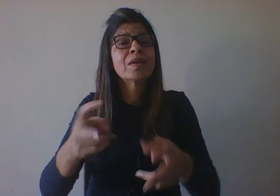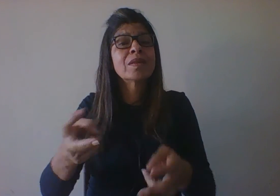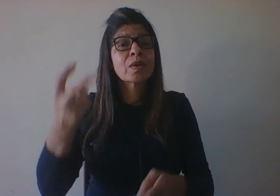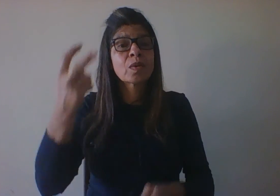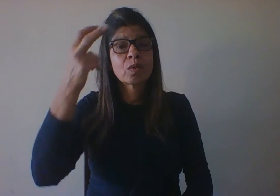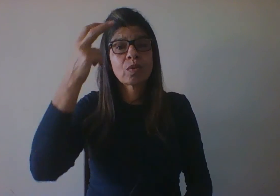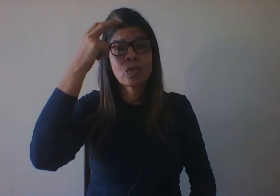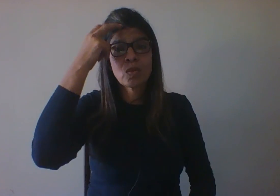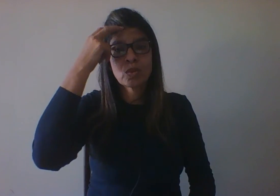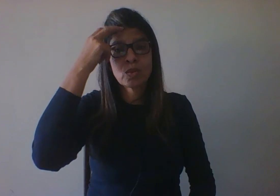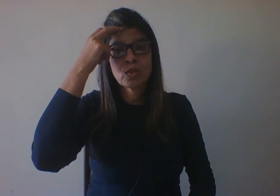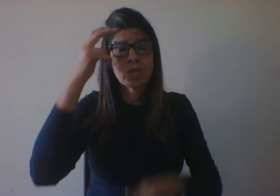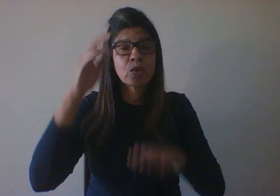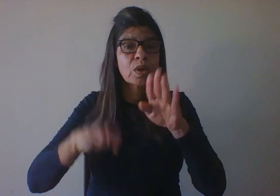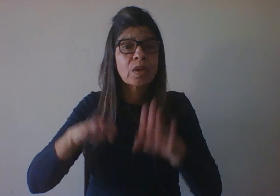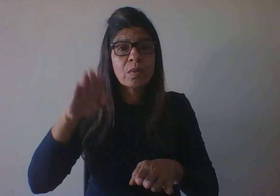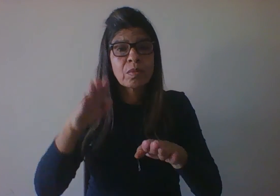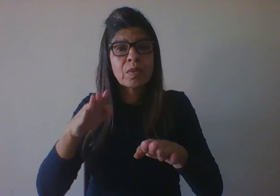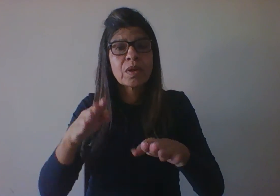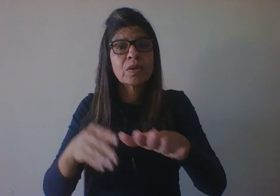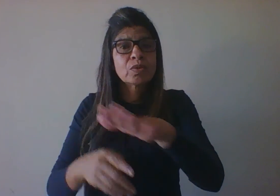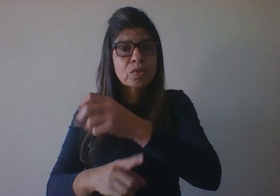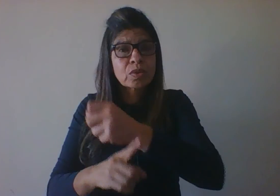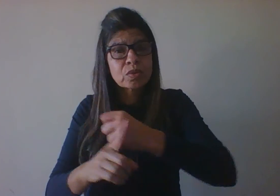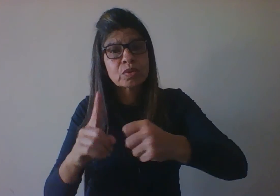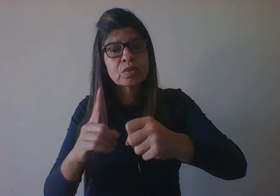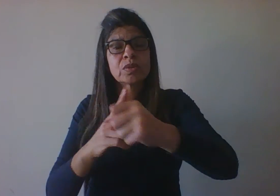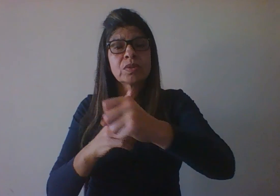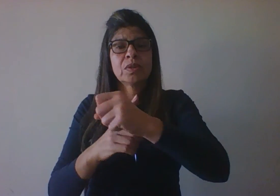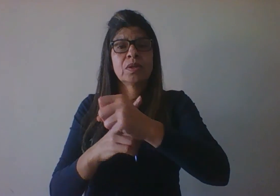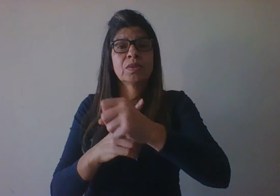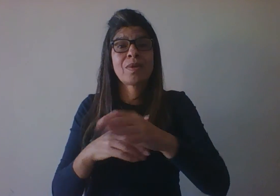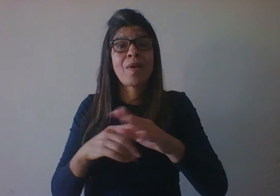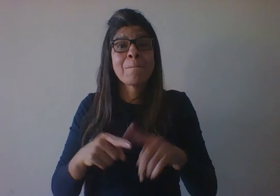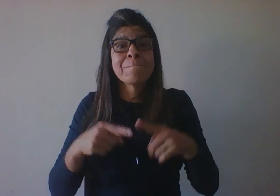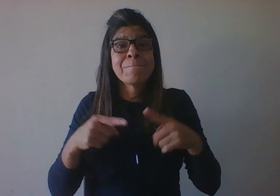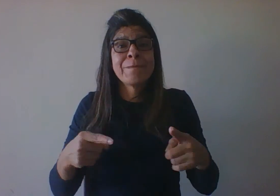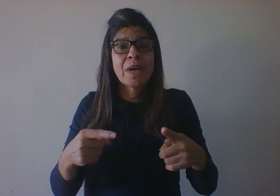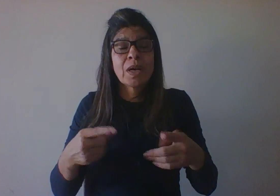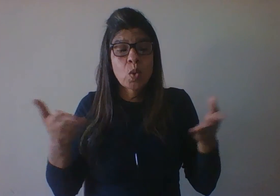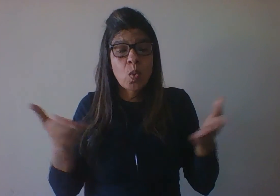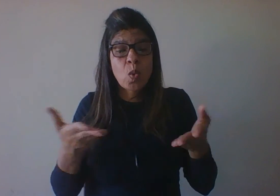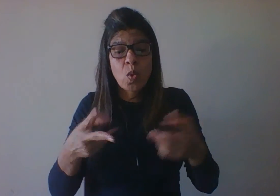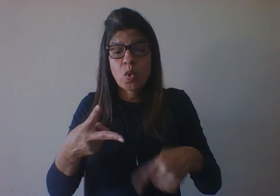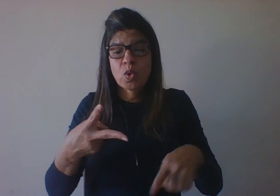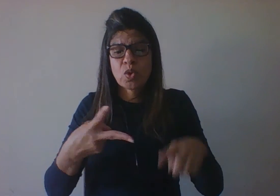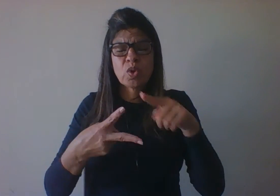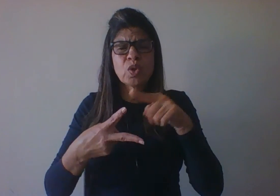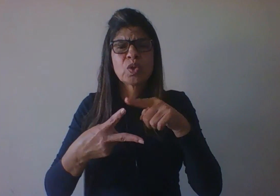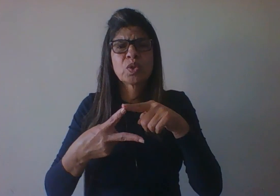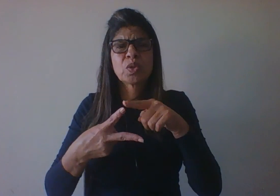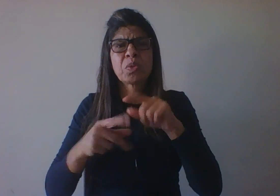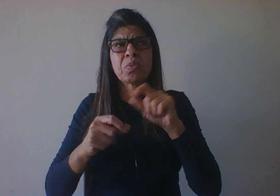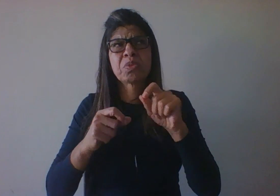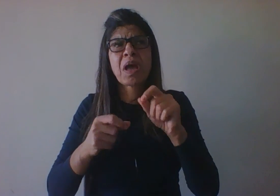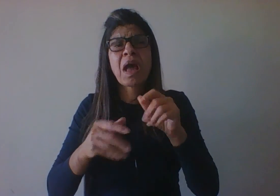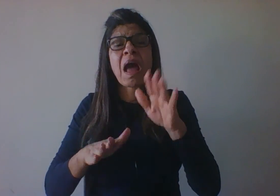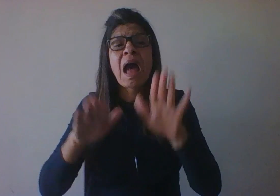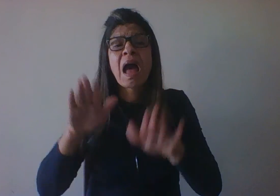adequado ou esperado hoje pode não ter sido no passado ou não continuar a ser no futuro.